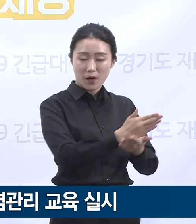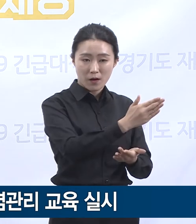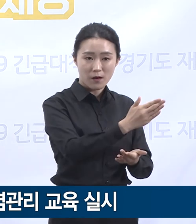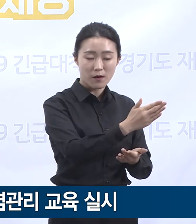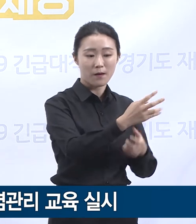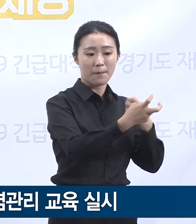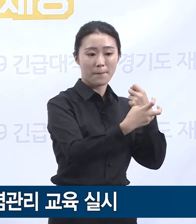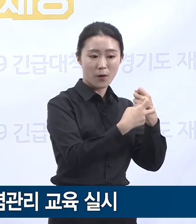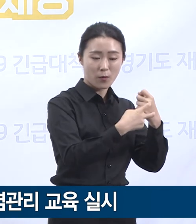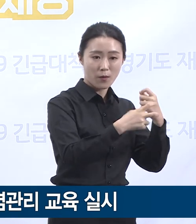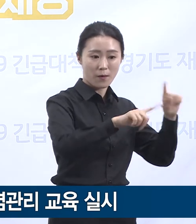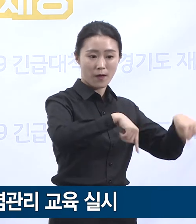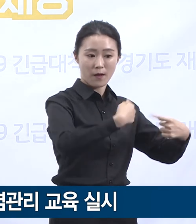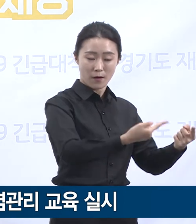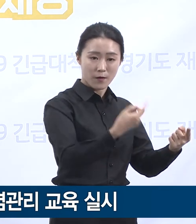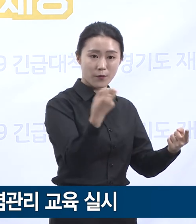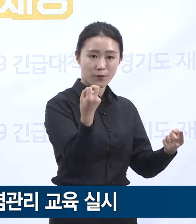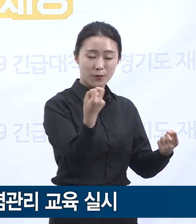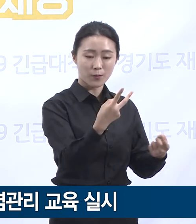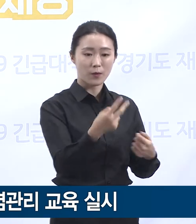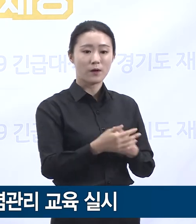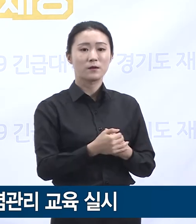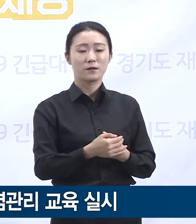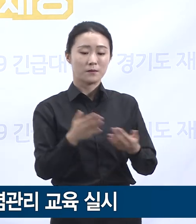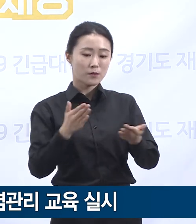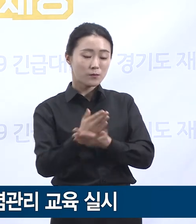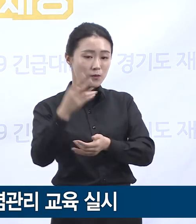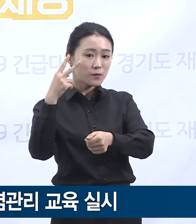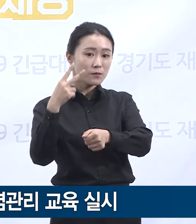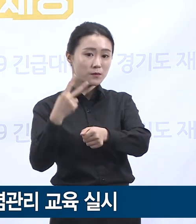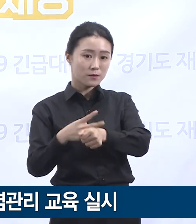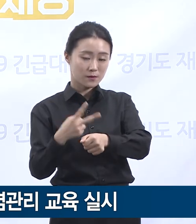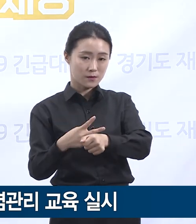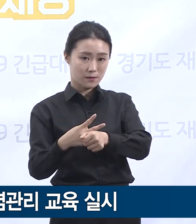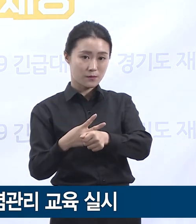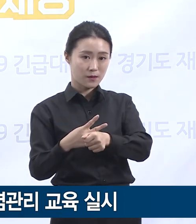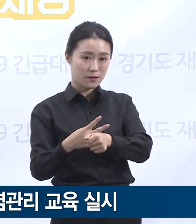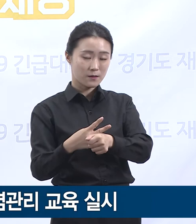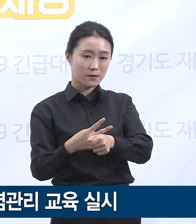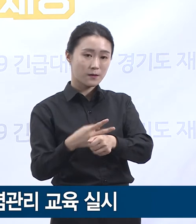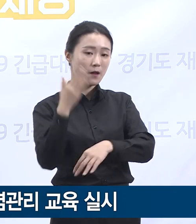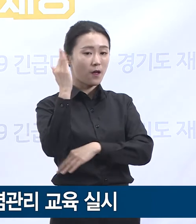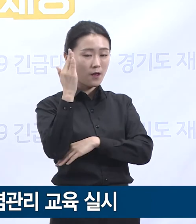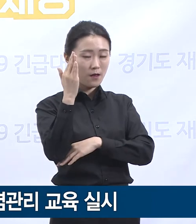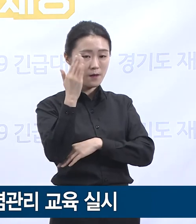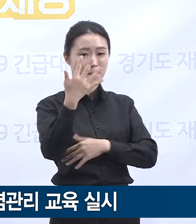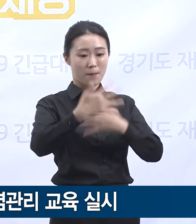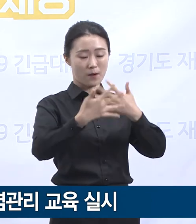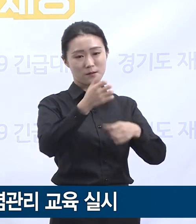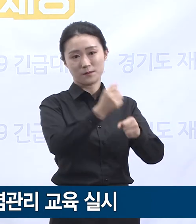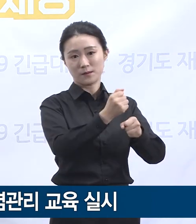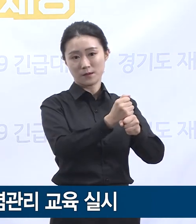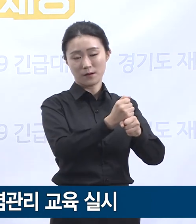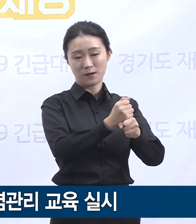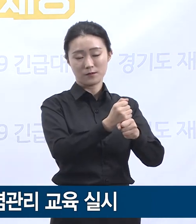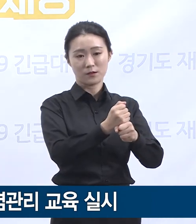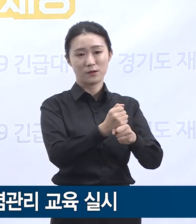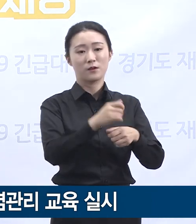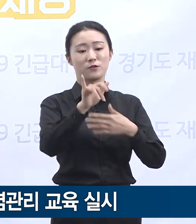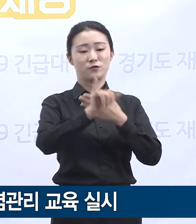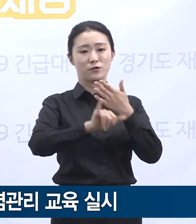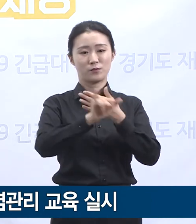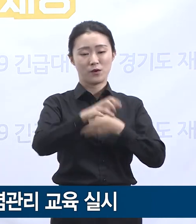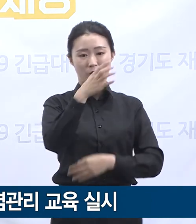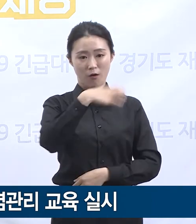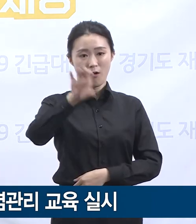제작에 참여하였고 유튜브에 공개되어 있어 누구나 접속하여 활용할 수 있습니다. 실습교육은